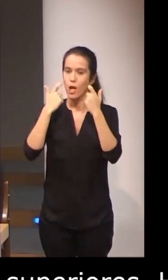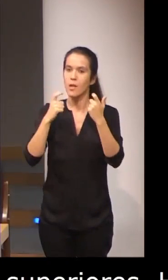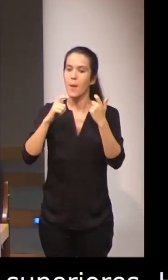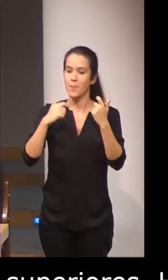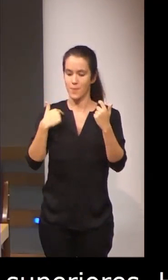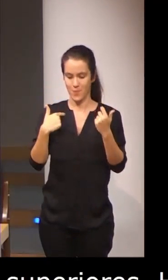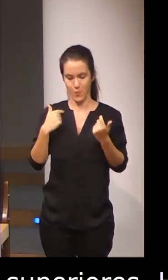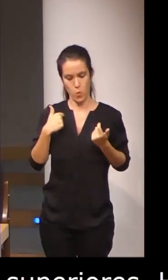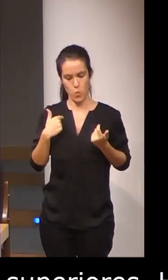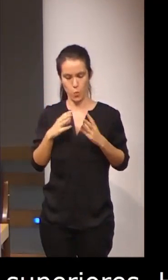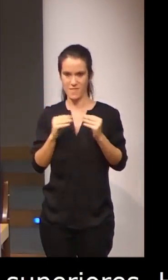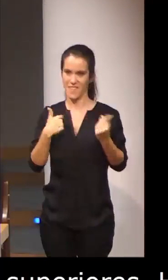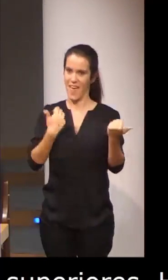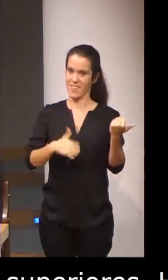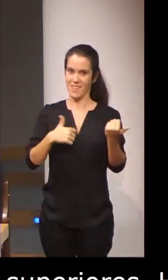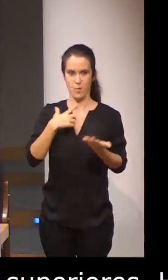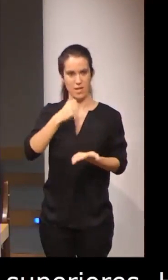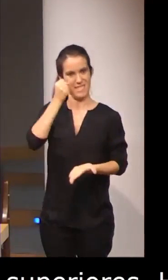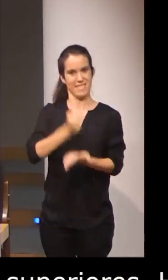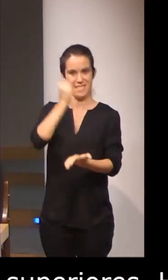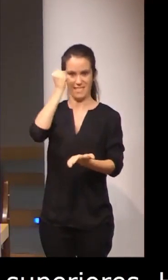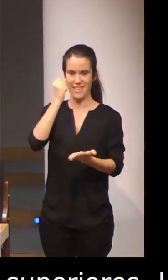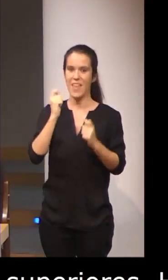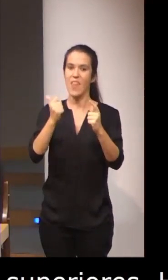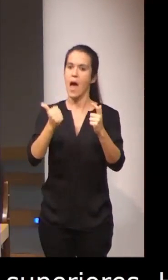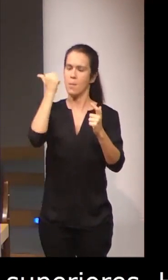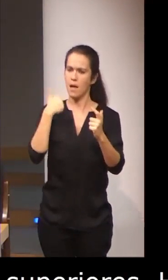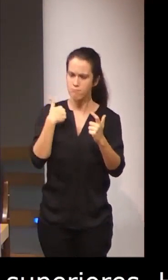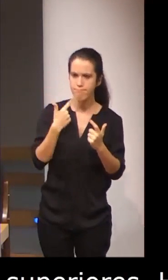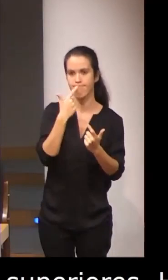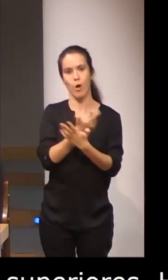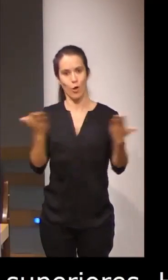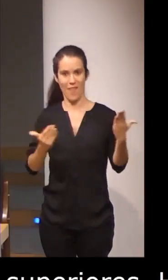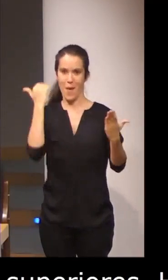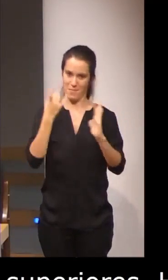universidad, les transmite una confianza.